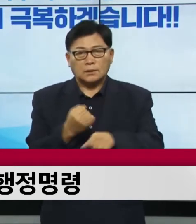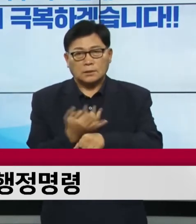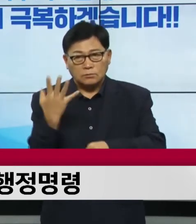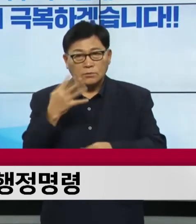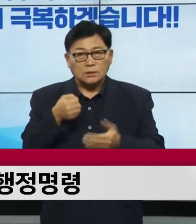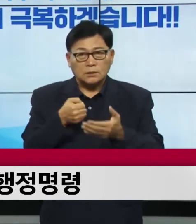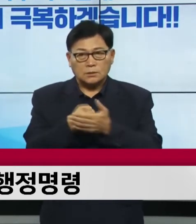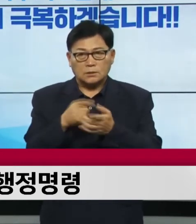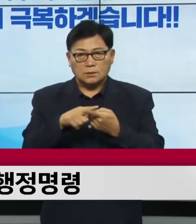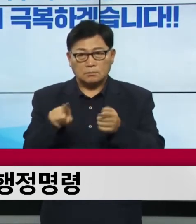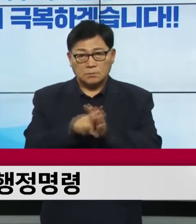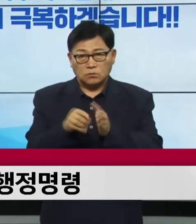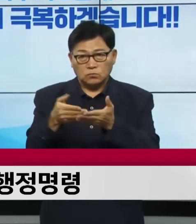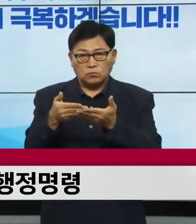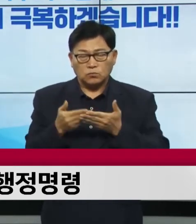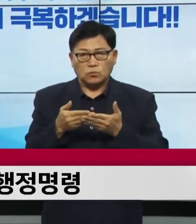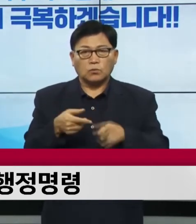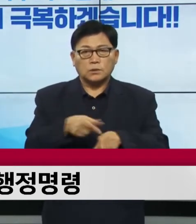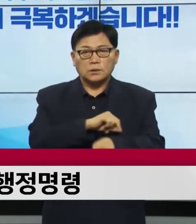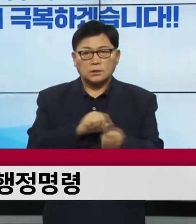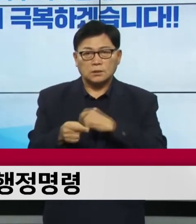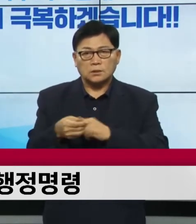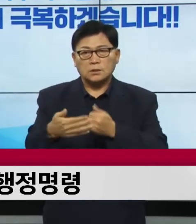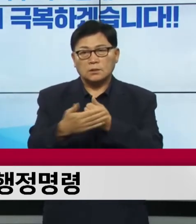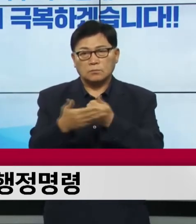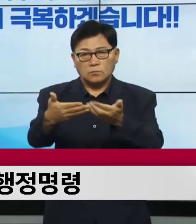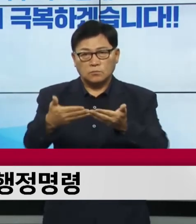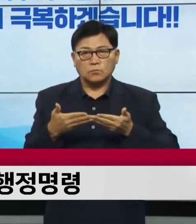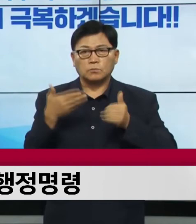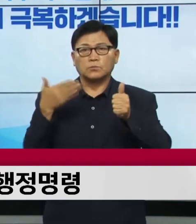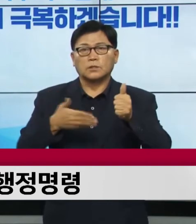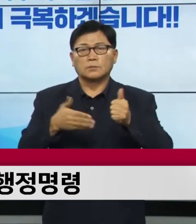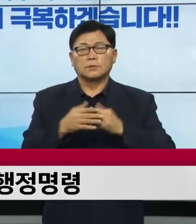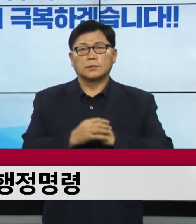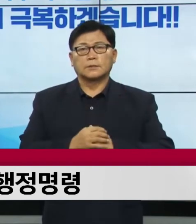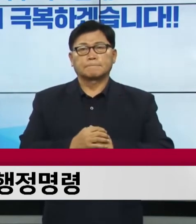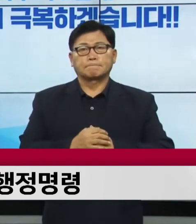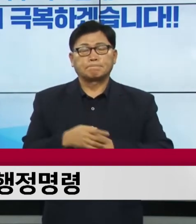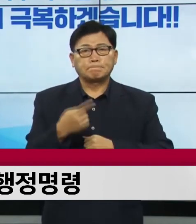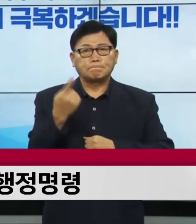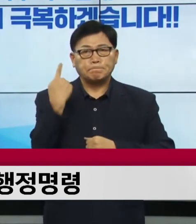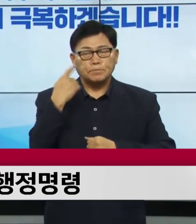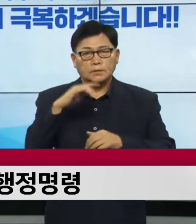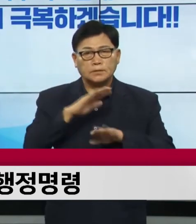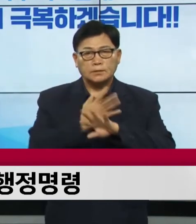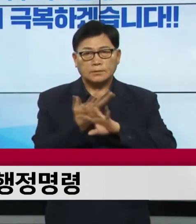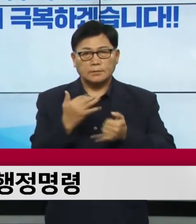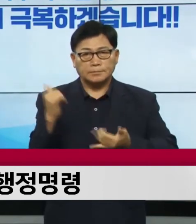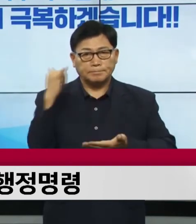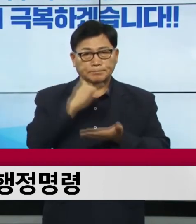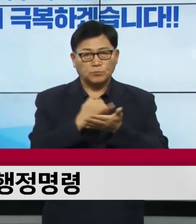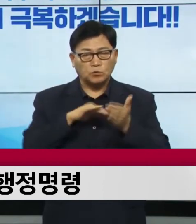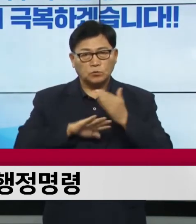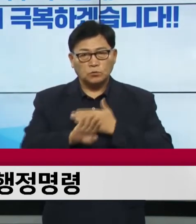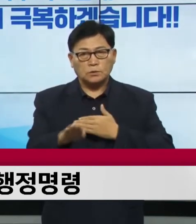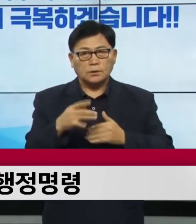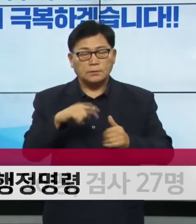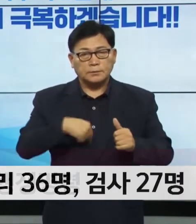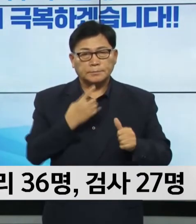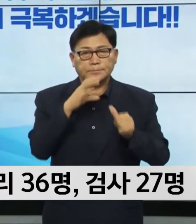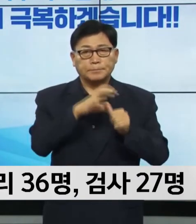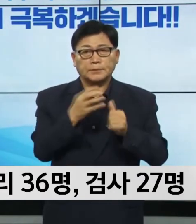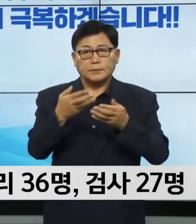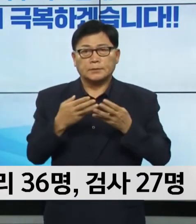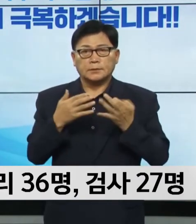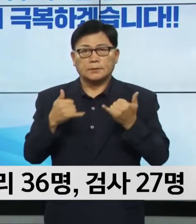결정임을 믿어주시고 적극 협조하여 주시기 바랍니다. 어제 해외에서 입국 이후 자가격리 조치